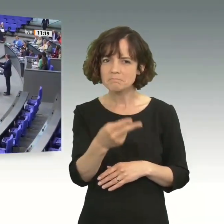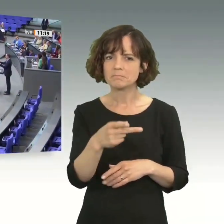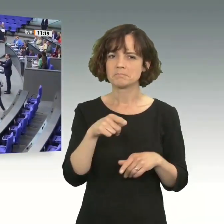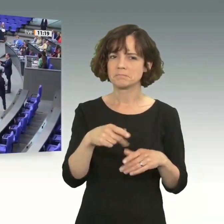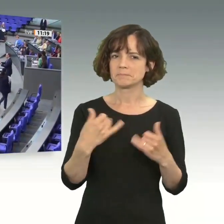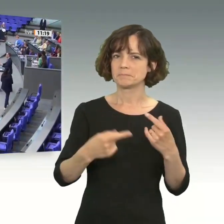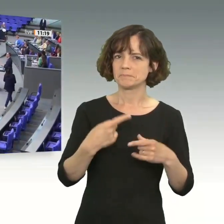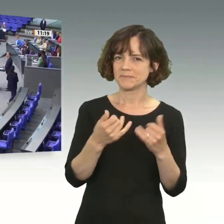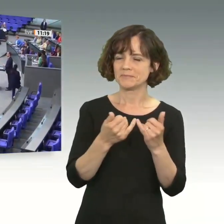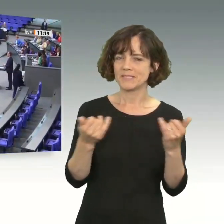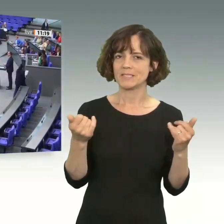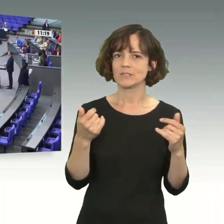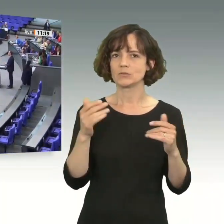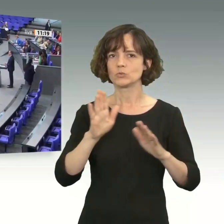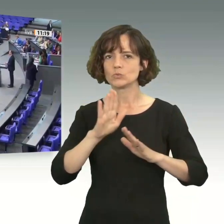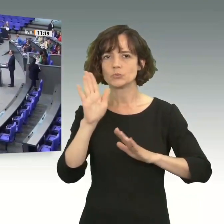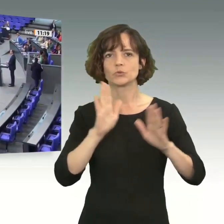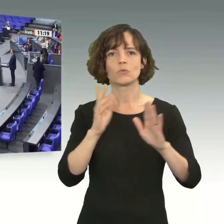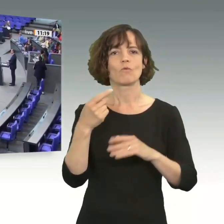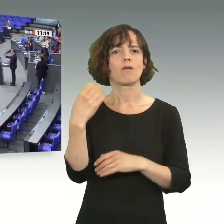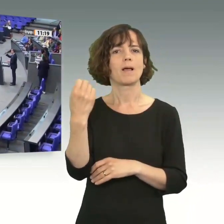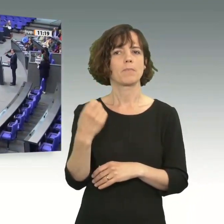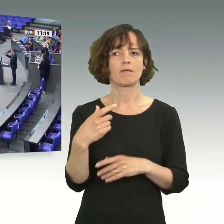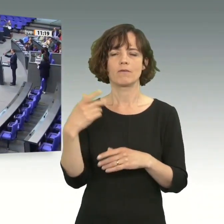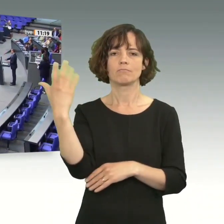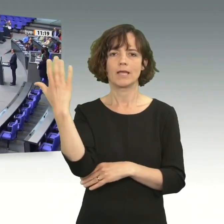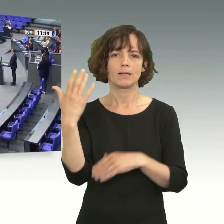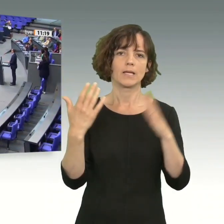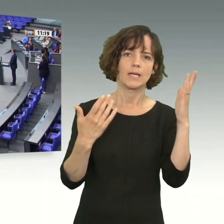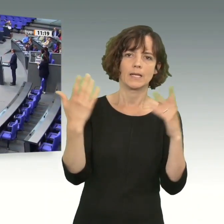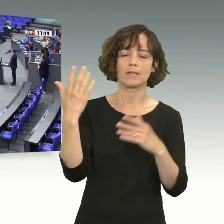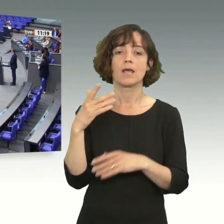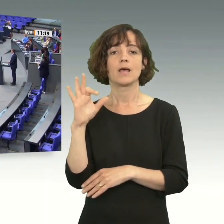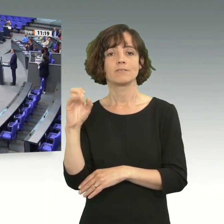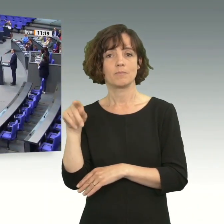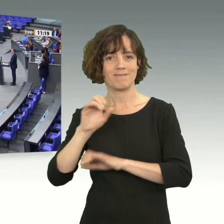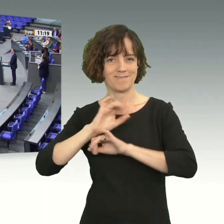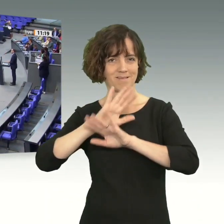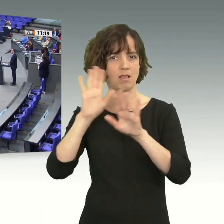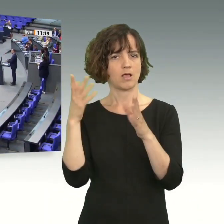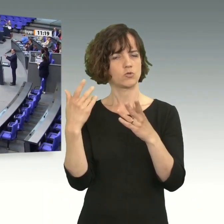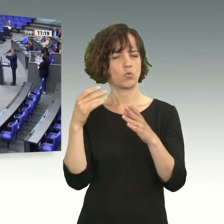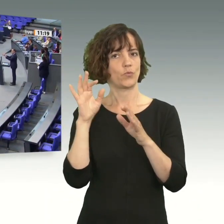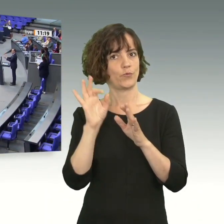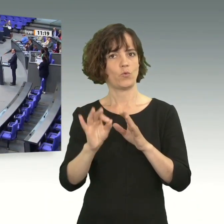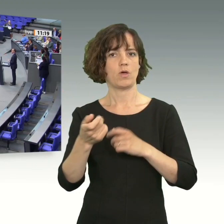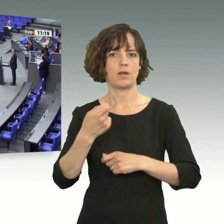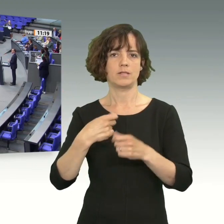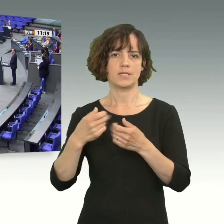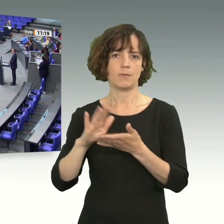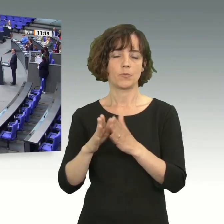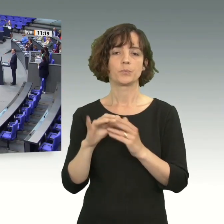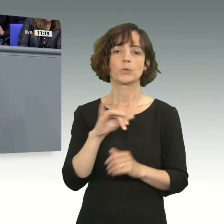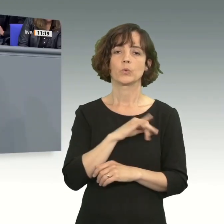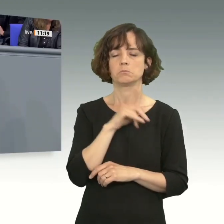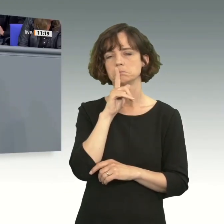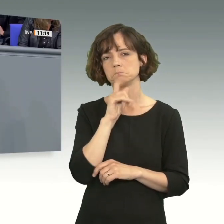hier so ist, in der Zustimmung der Ampel bei den gegenseitigen Reden, die FDP sehr, sehr klar für ein solches Freihandelsabkommen. Bei den Grünen riecht